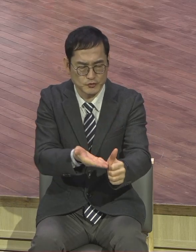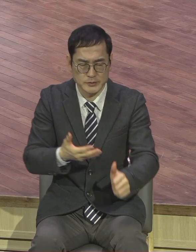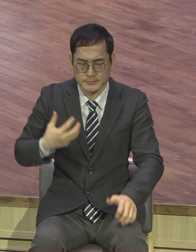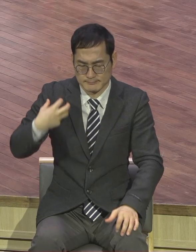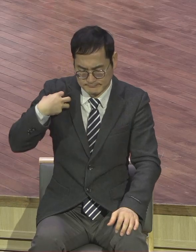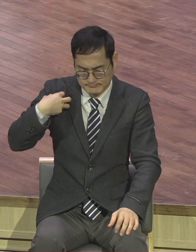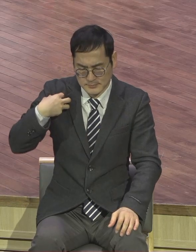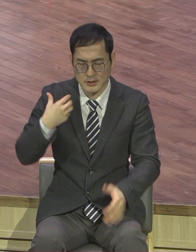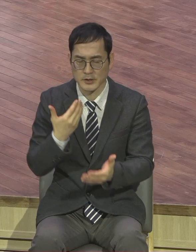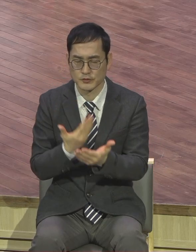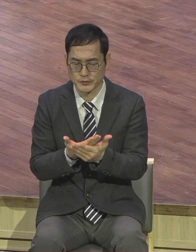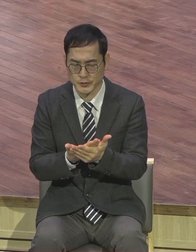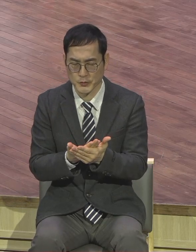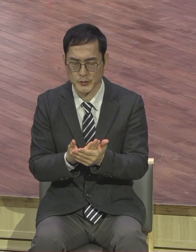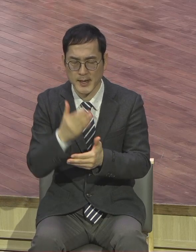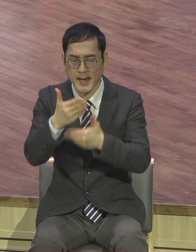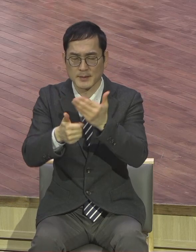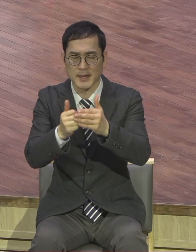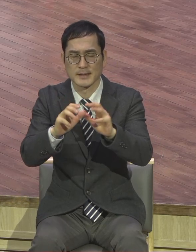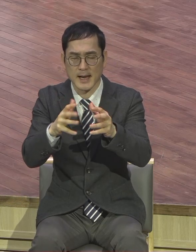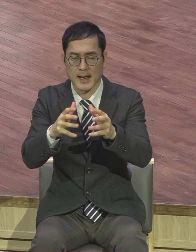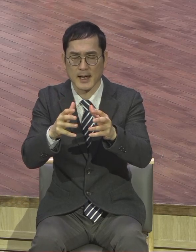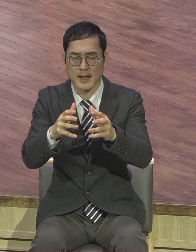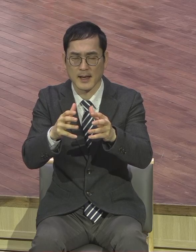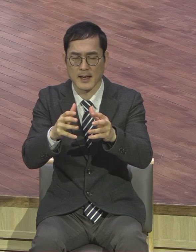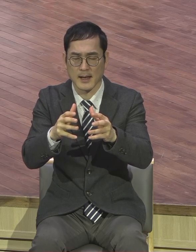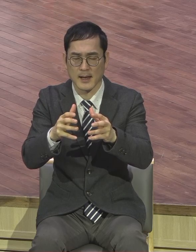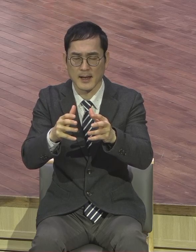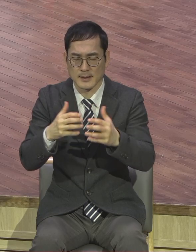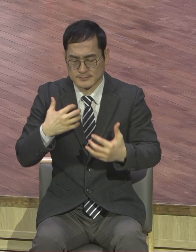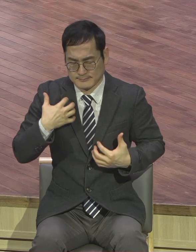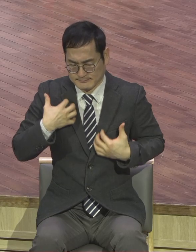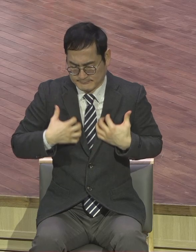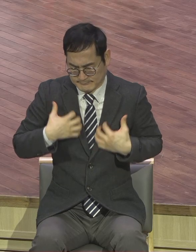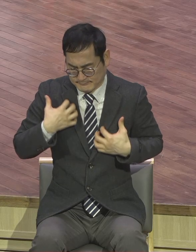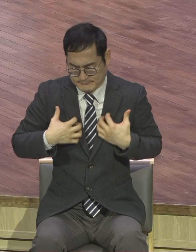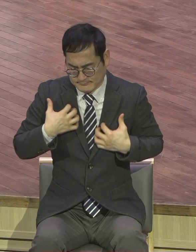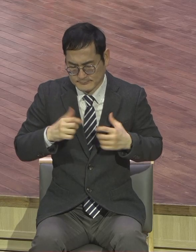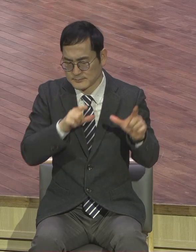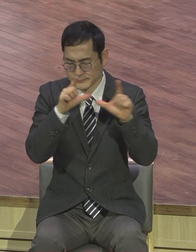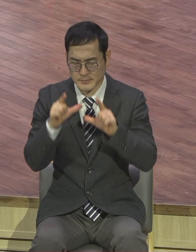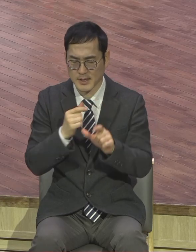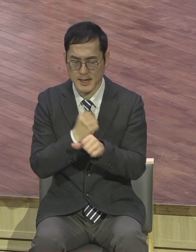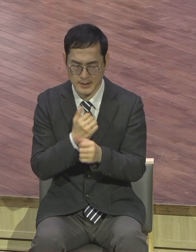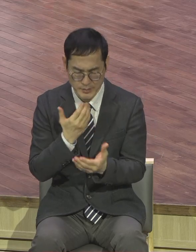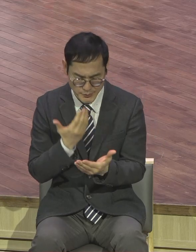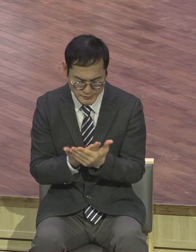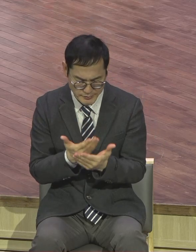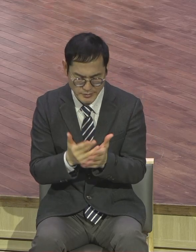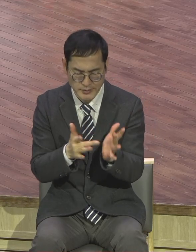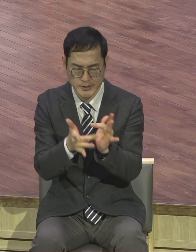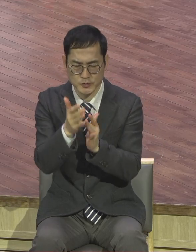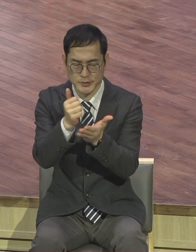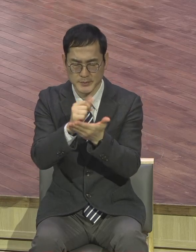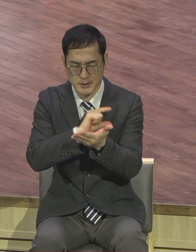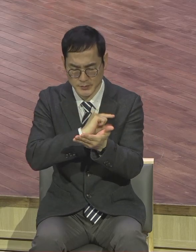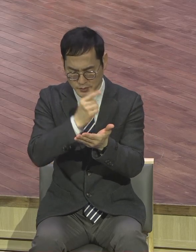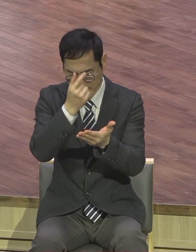하나님 나라를 날마다 삶속에 누리며 간정하는 정인들이 되어야 주옵사사 예수의 성받들어 기도합니다.